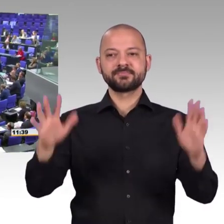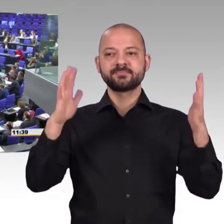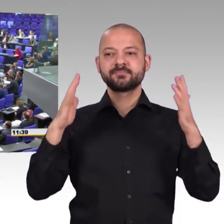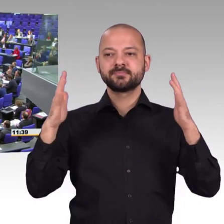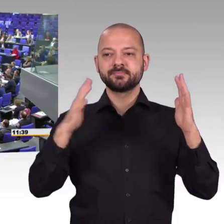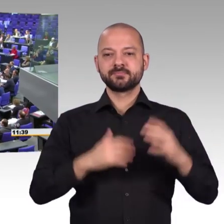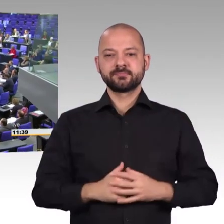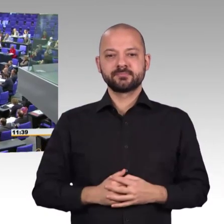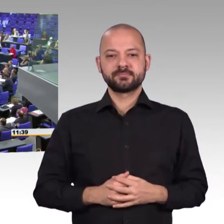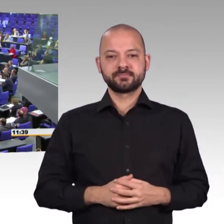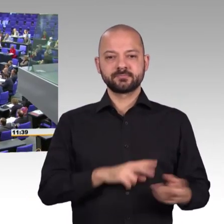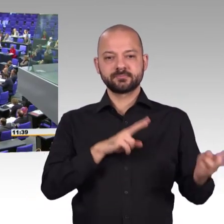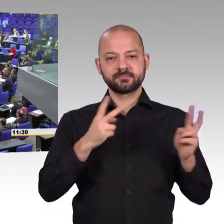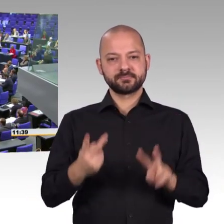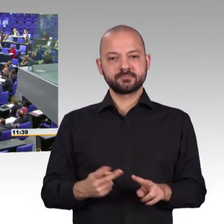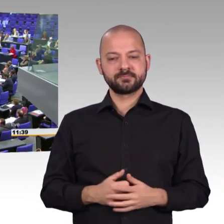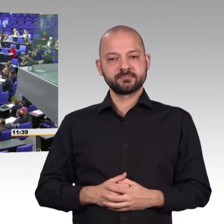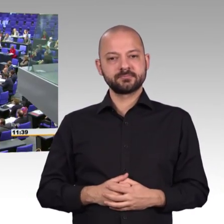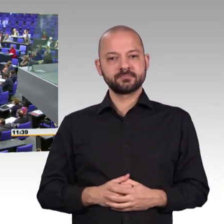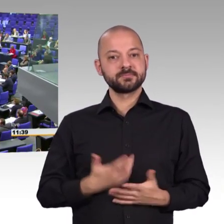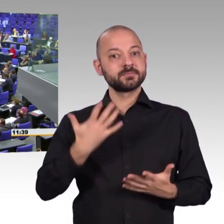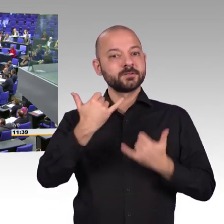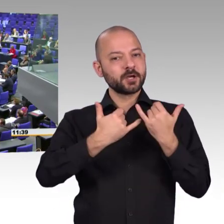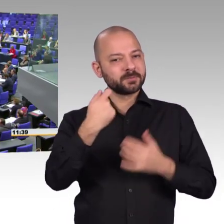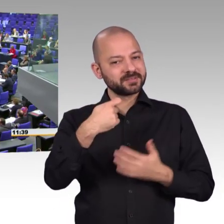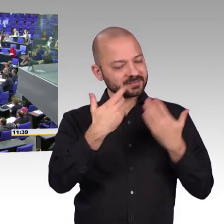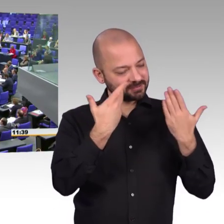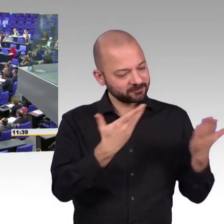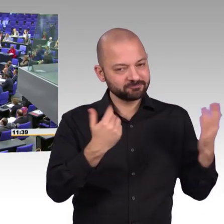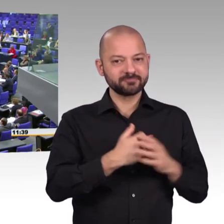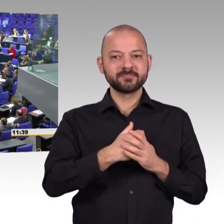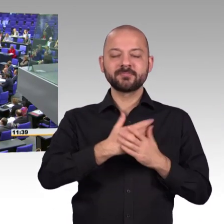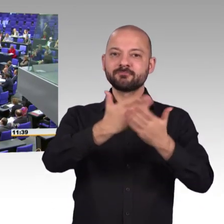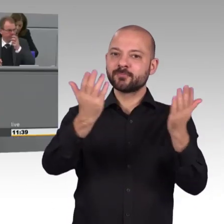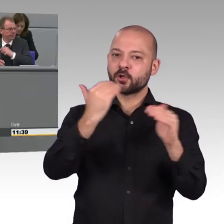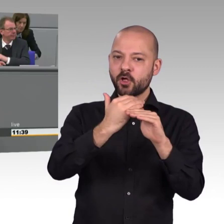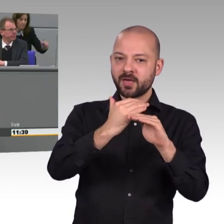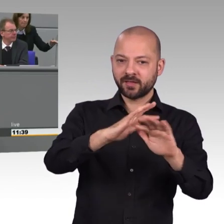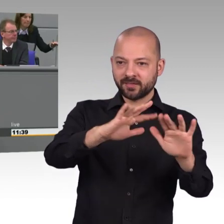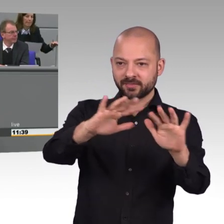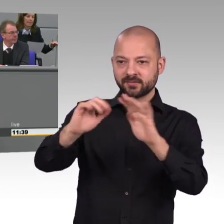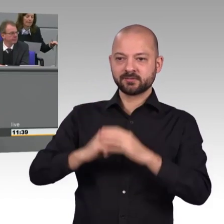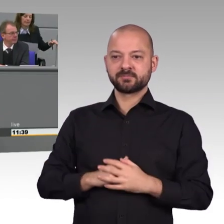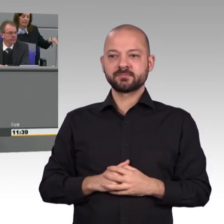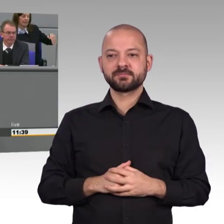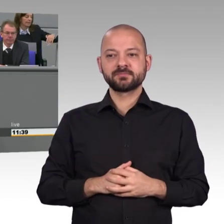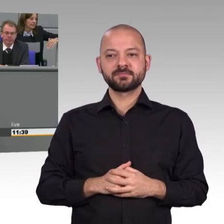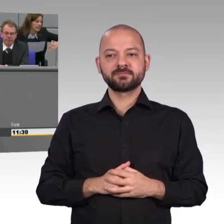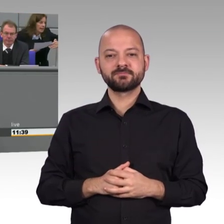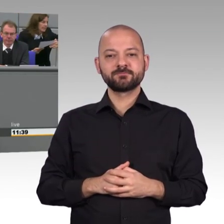brennt die Hütte dichterloh. Und wir wissen es seit Langem, der Bundesregierung kommt im Bereich